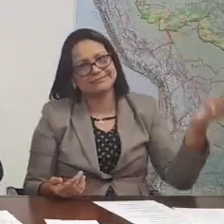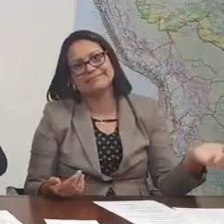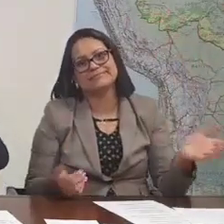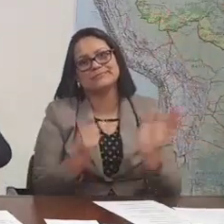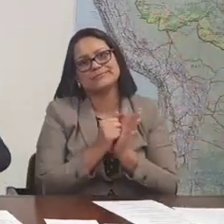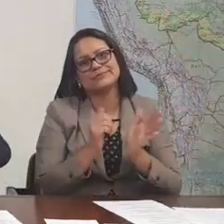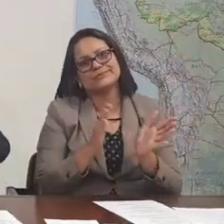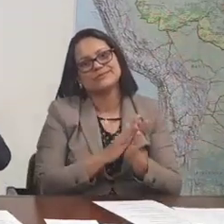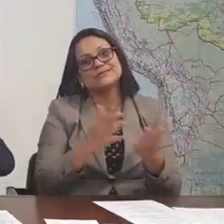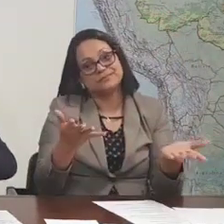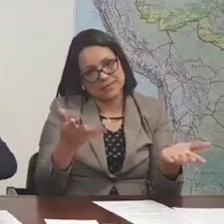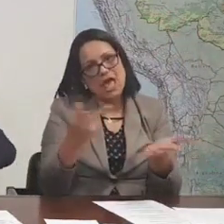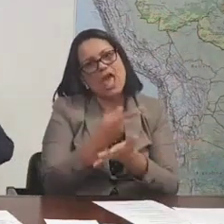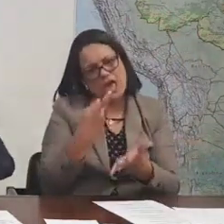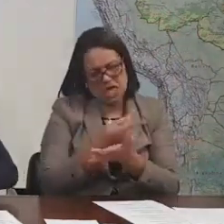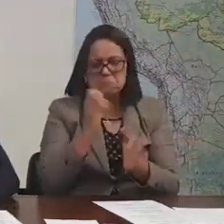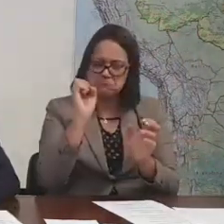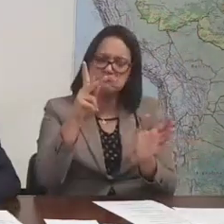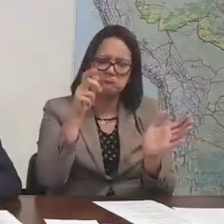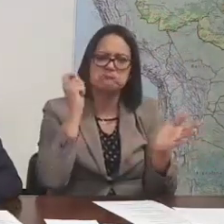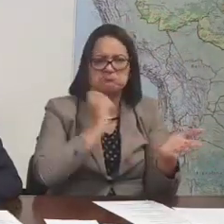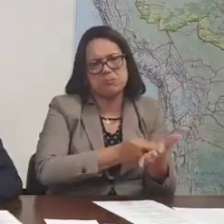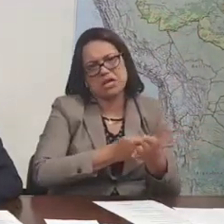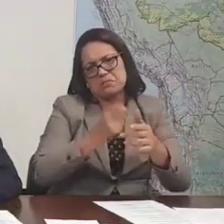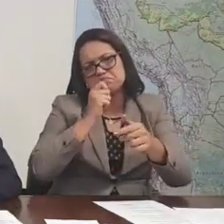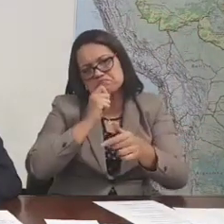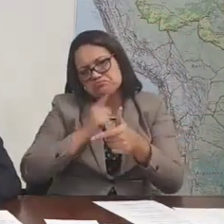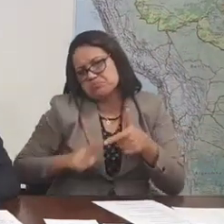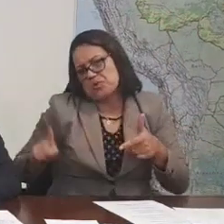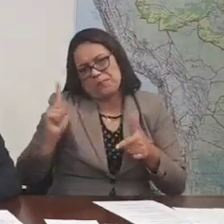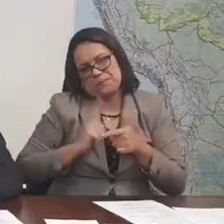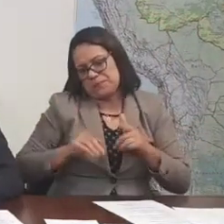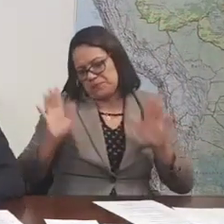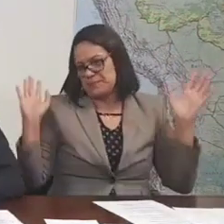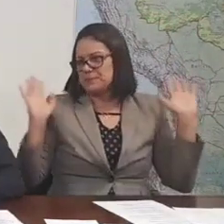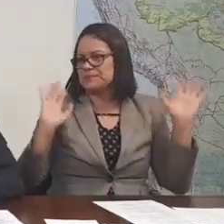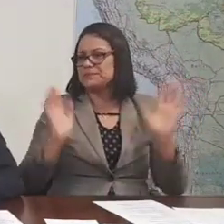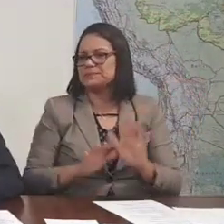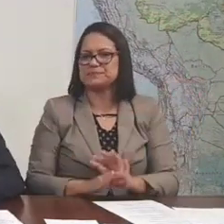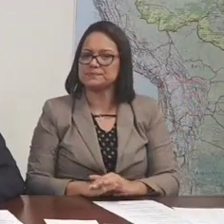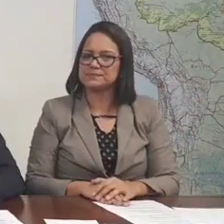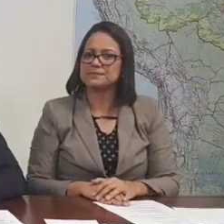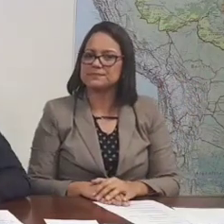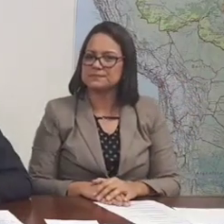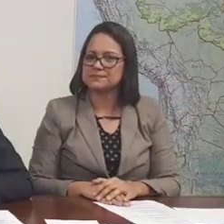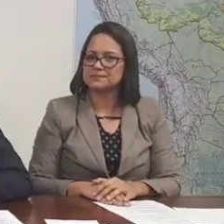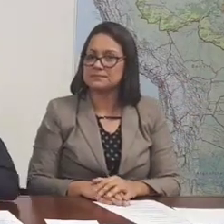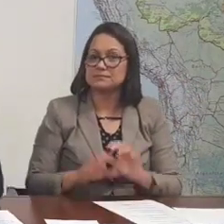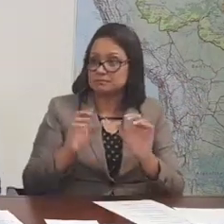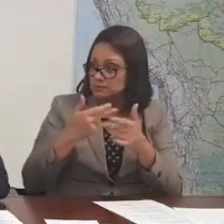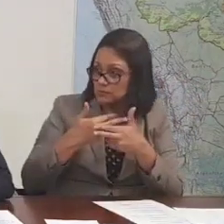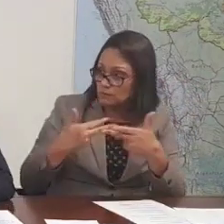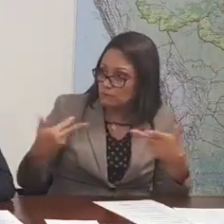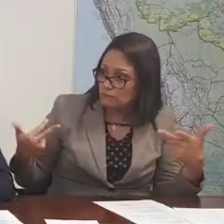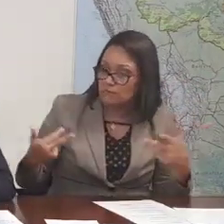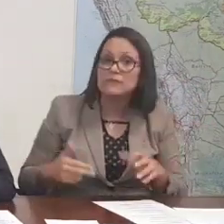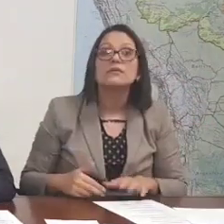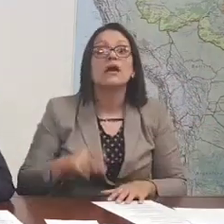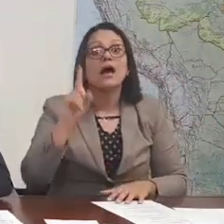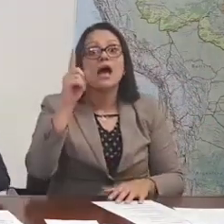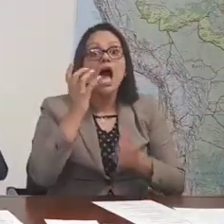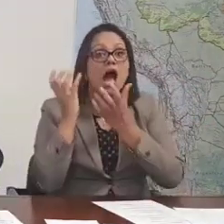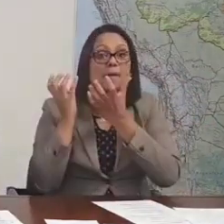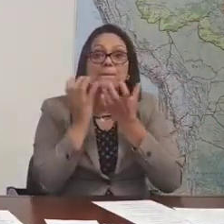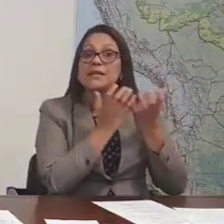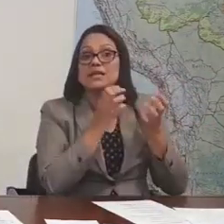Tudo bem, errou, pagou, sem problema nenhum, está certo. Bem, alguma coisa a mais? É o milho no